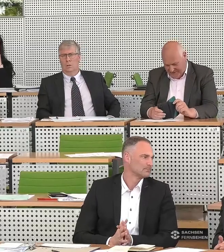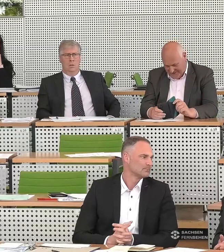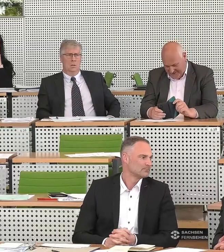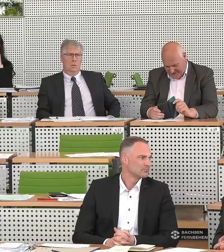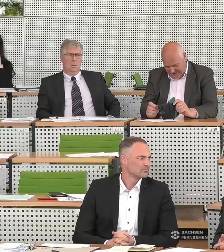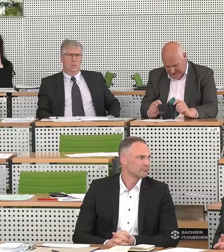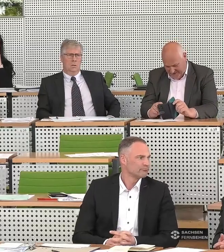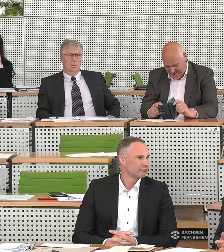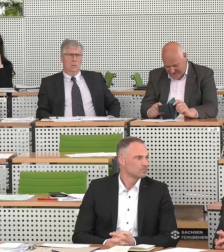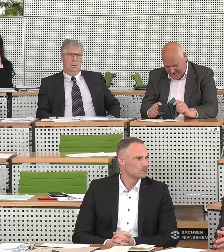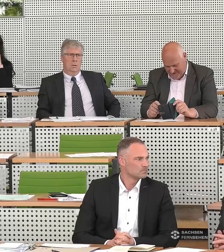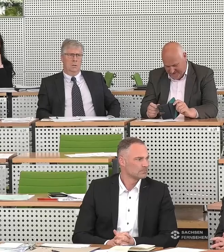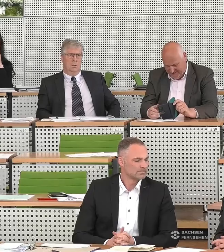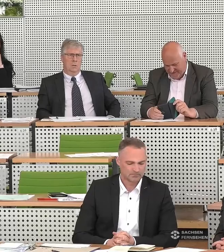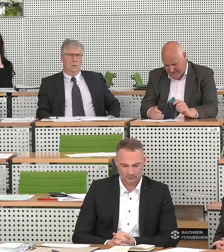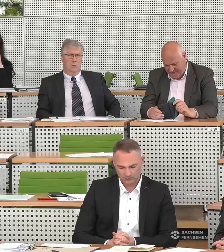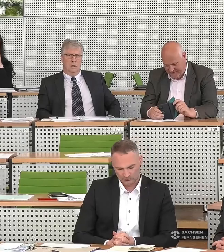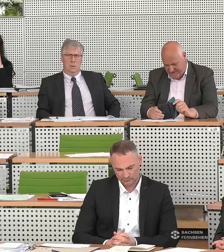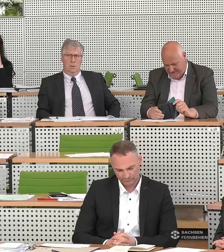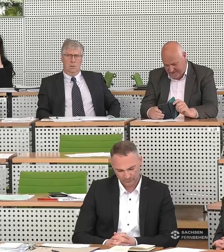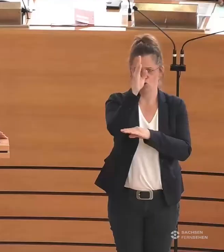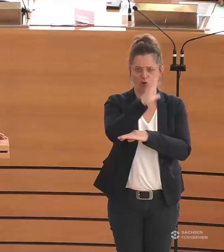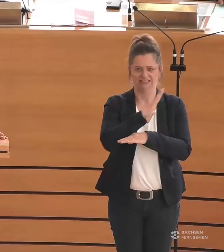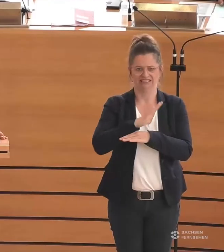sogenannten betroffenen Bürgern aus Nordsachsen.